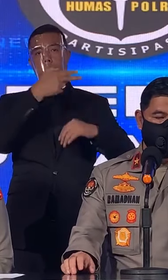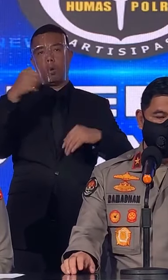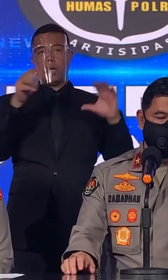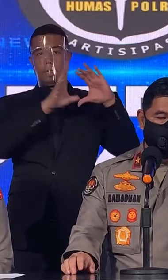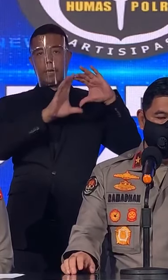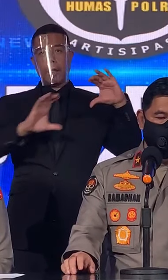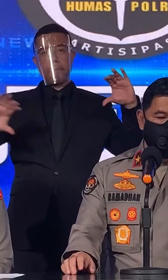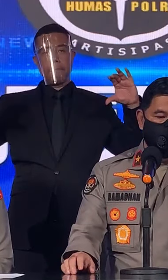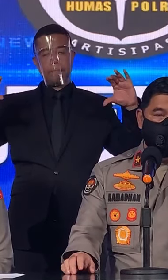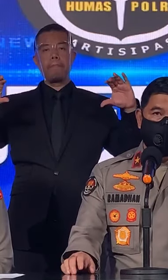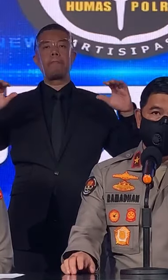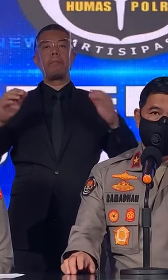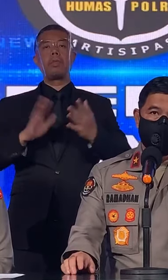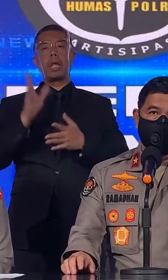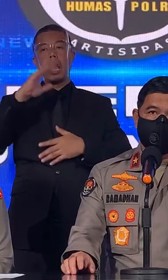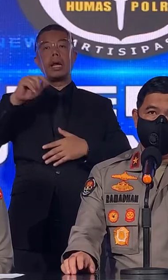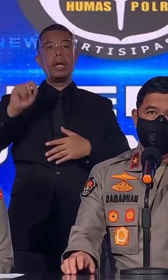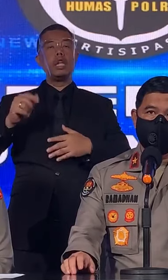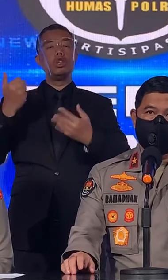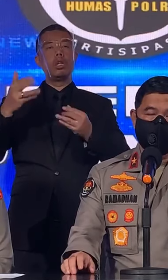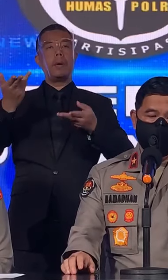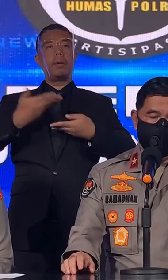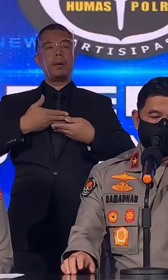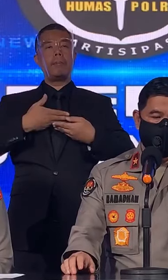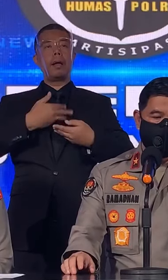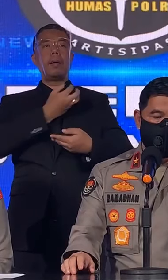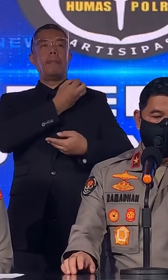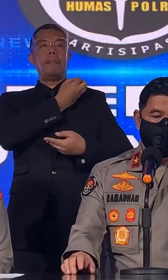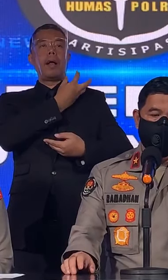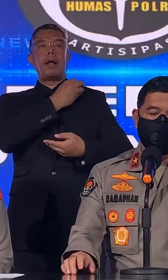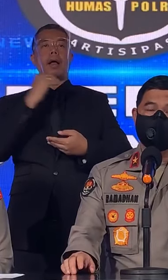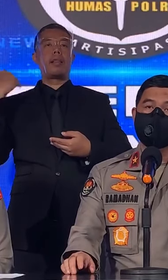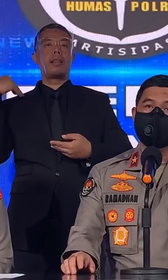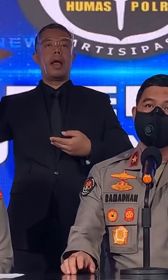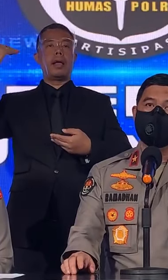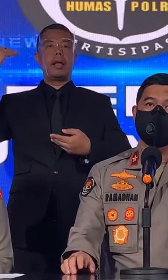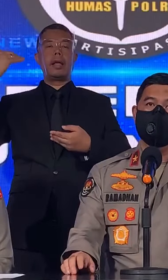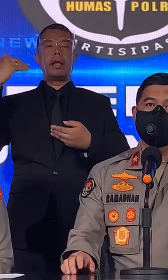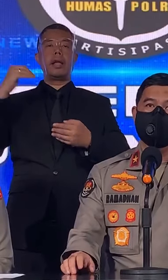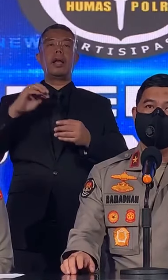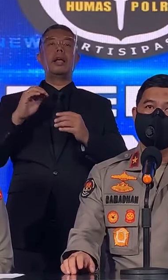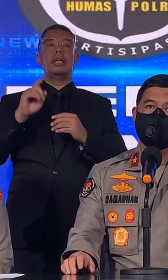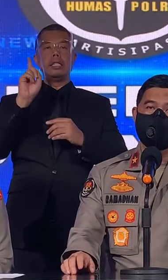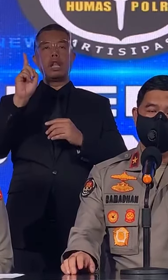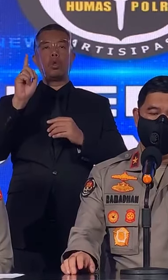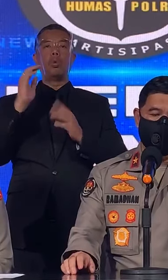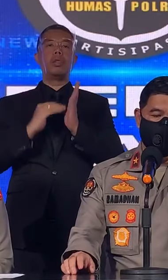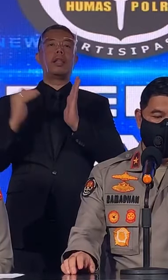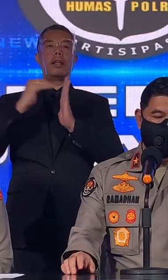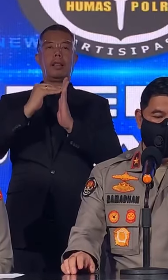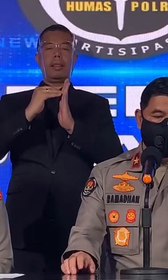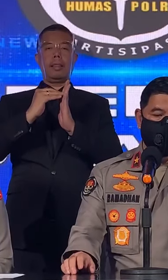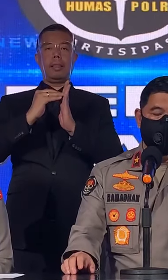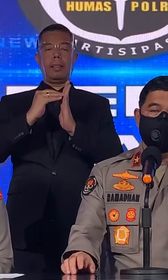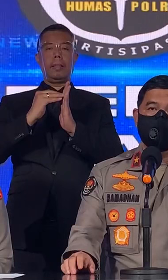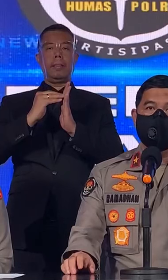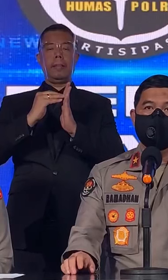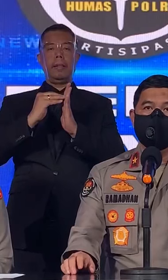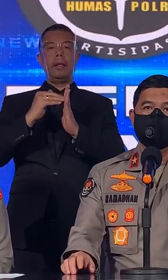Hari ini Hari mendapatkan Kenaikan Pangkat setingkat Lebih tinggi dari Pangkat lama